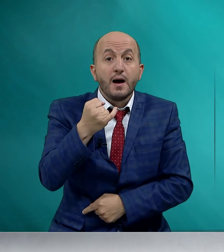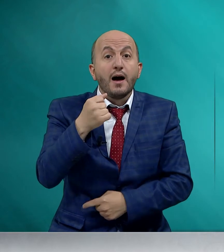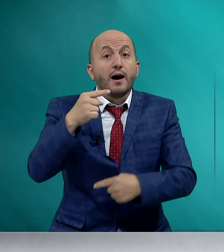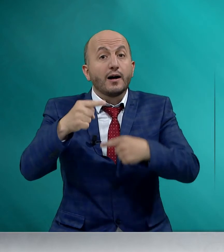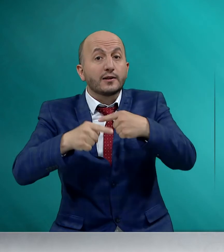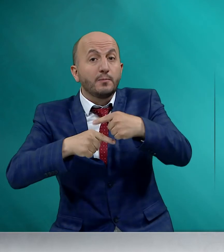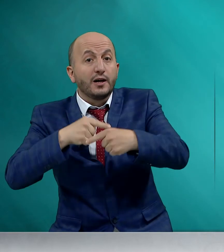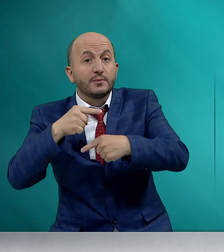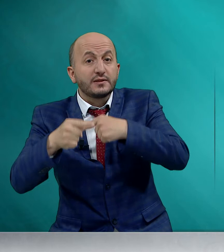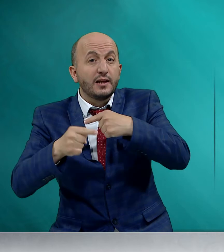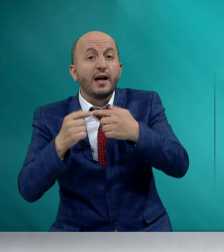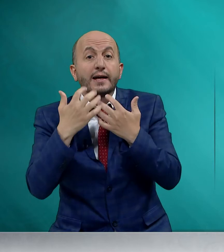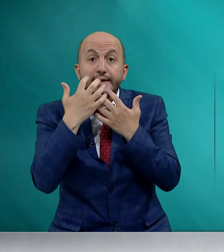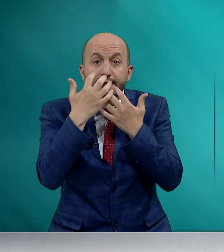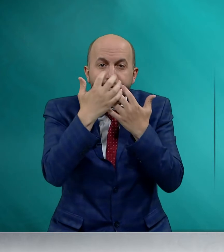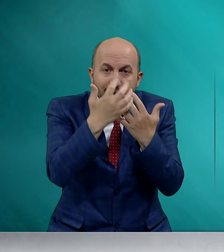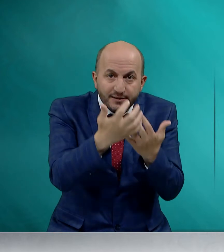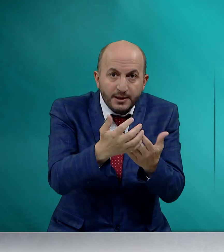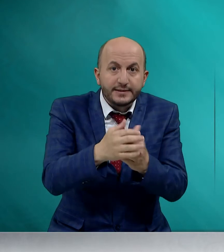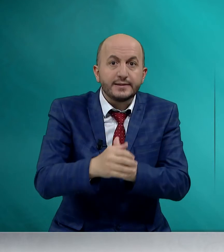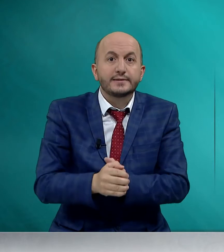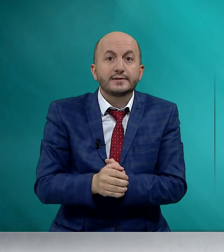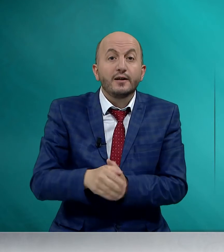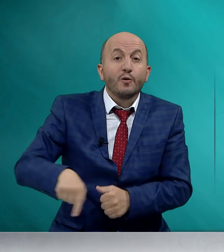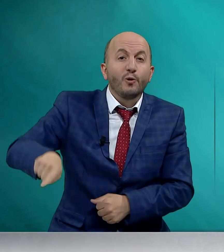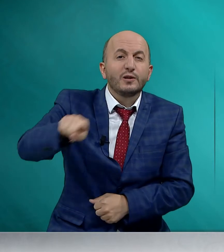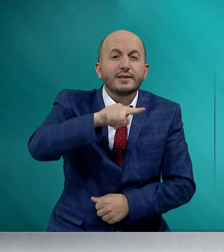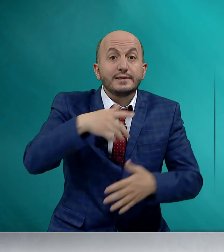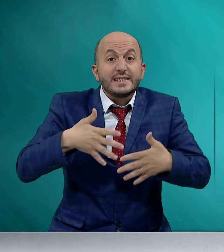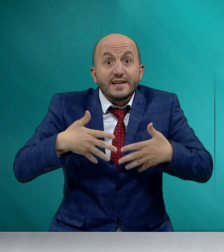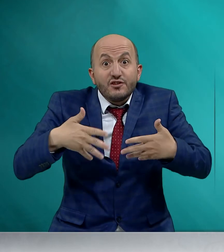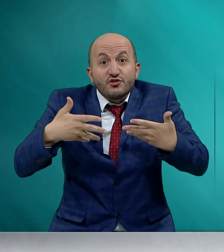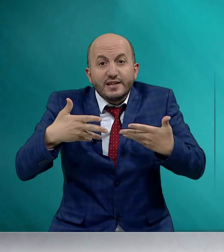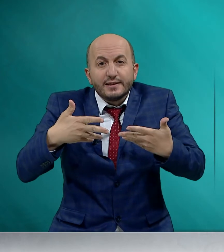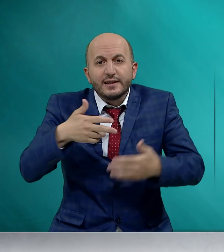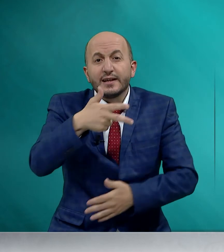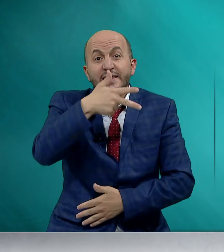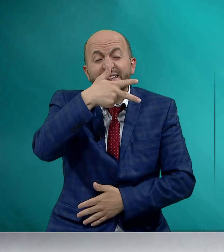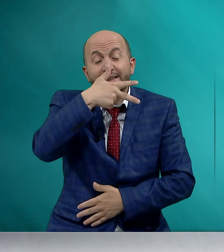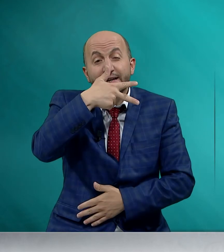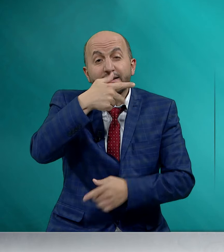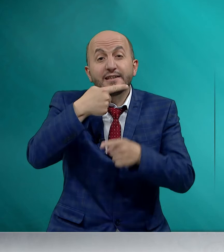akrabamızla ilgilenmektir. Onların sevinçlerini, kederlerini